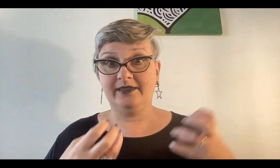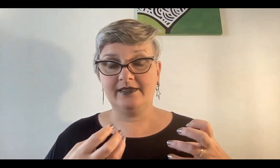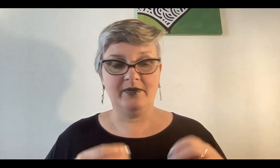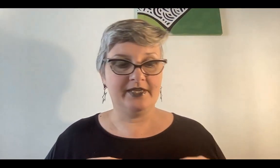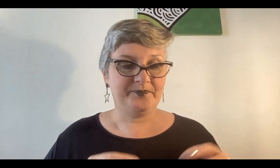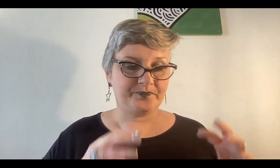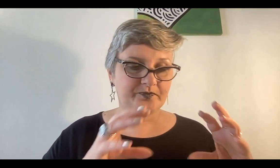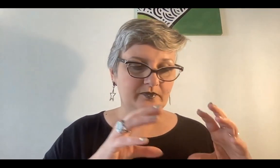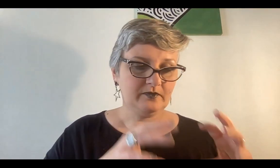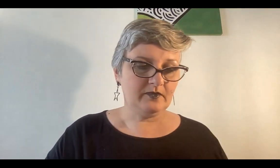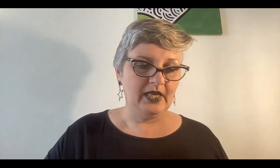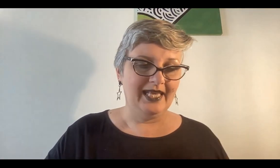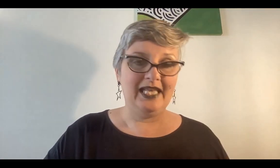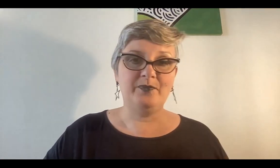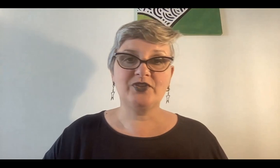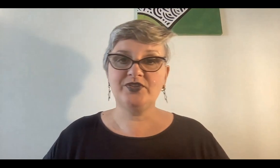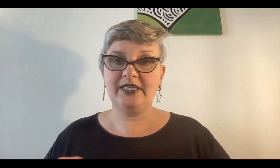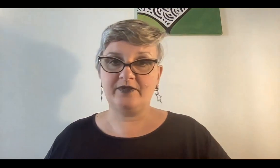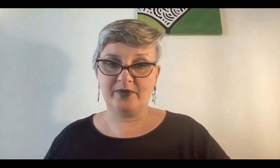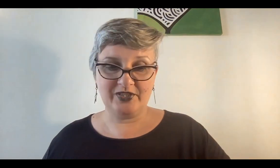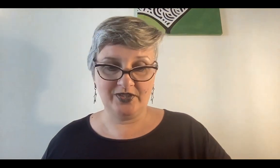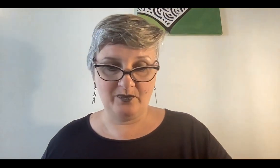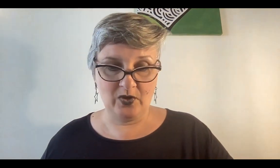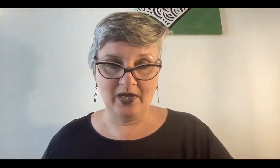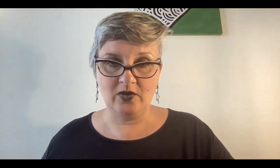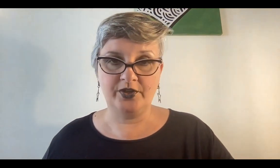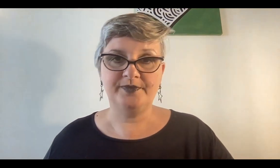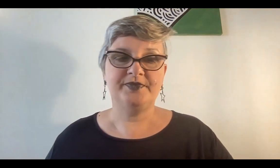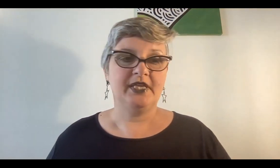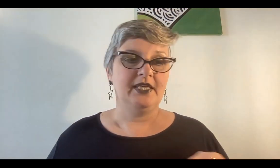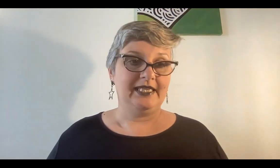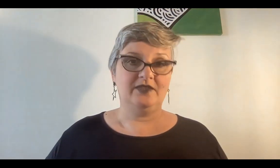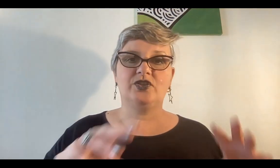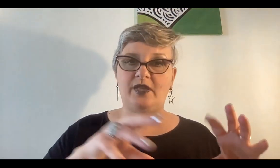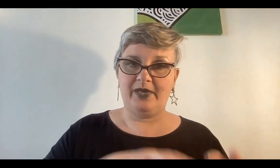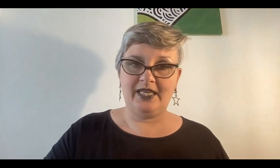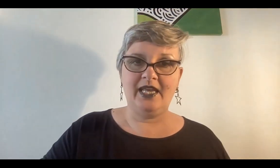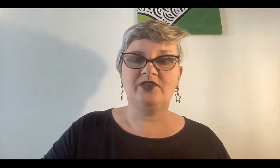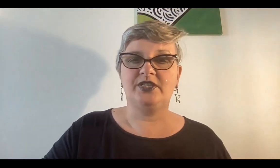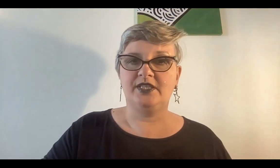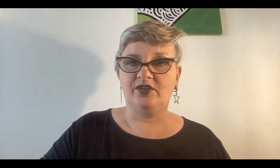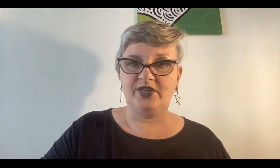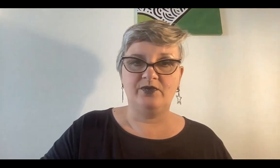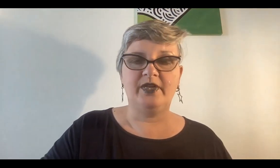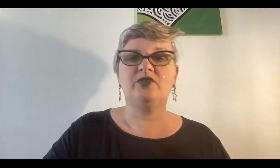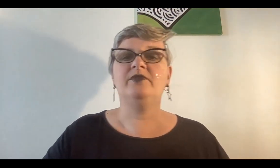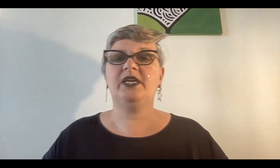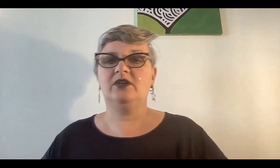este saber, el proceso de transformación del plomo al oro, que yo te expliqué, 82 de número atómico,